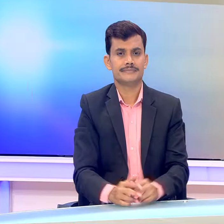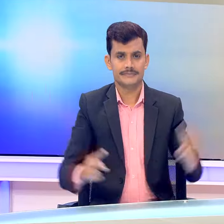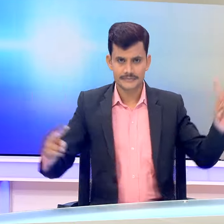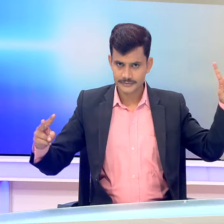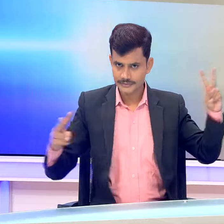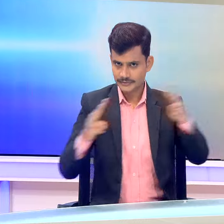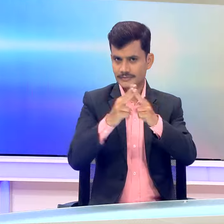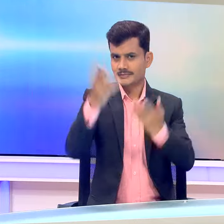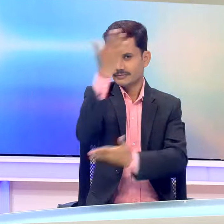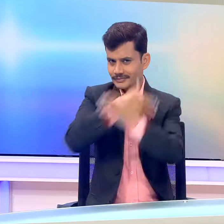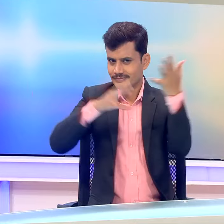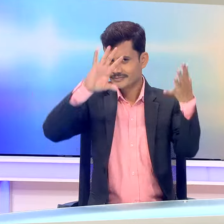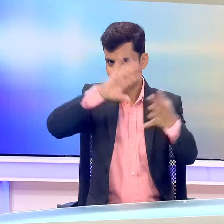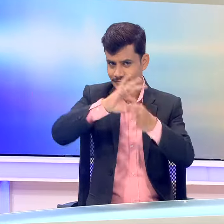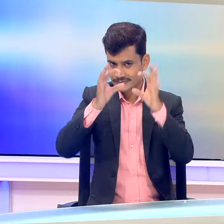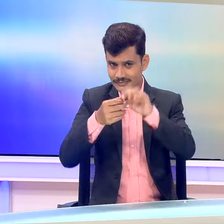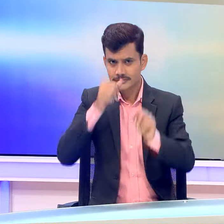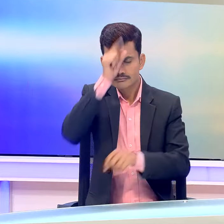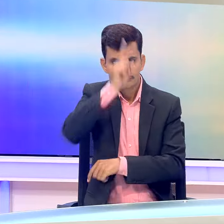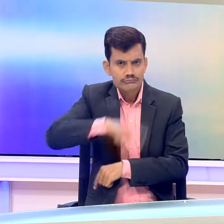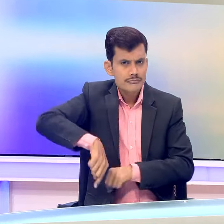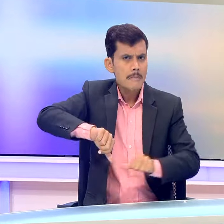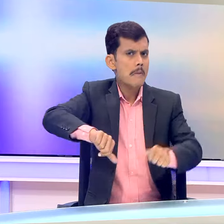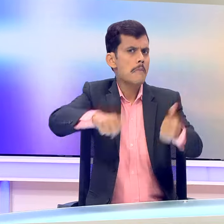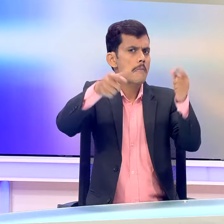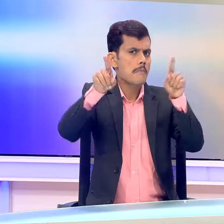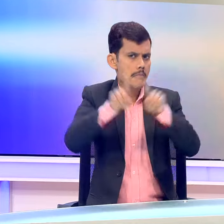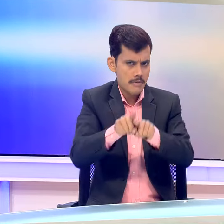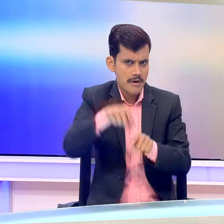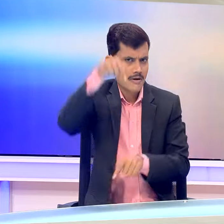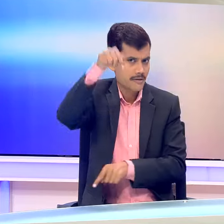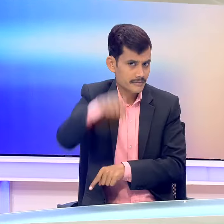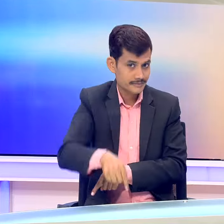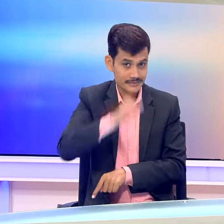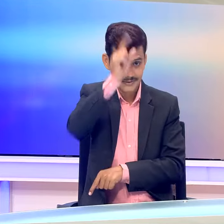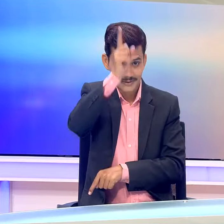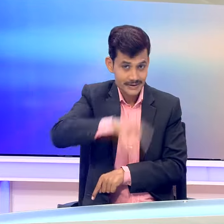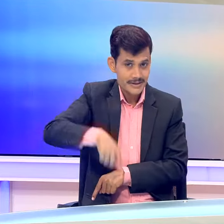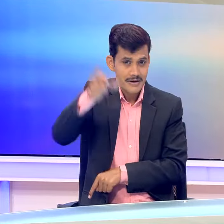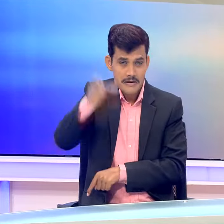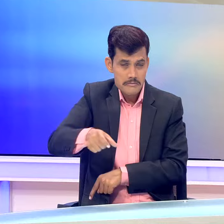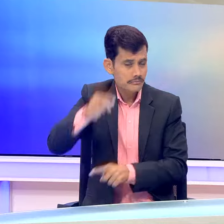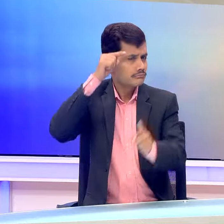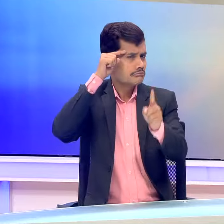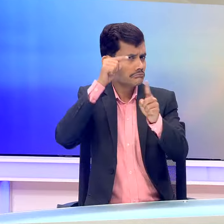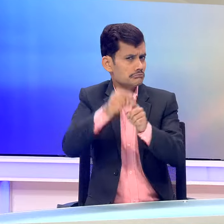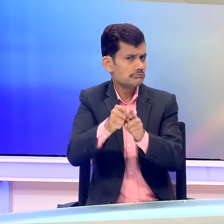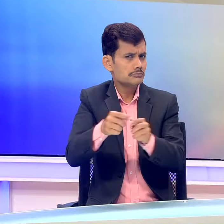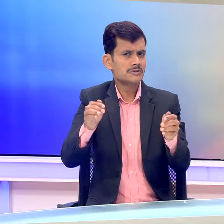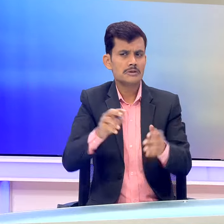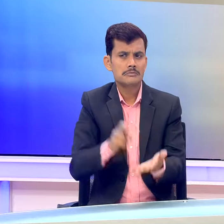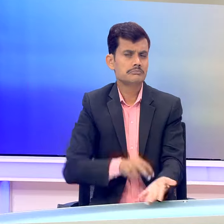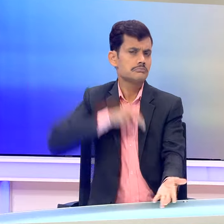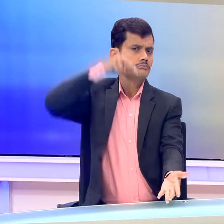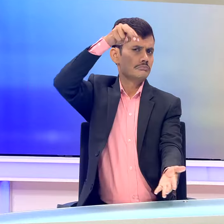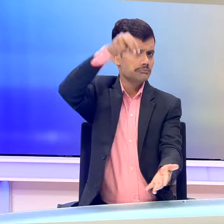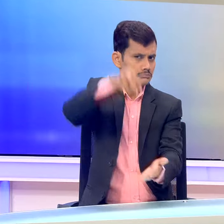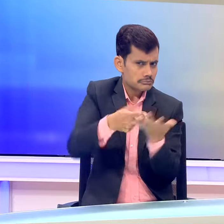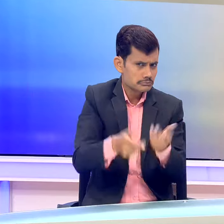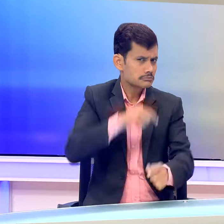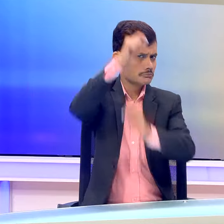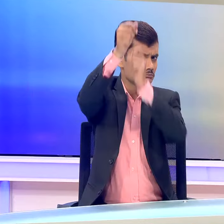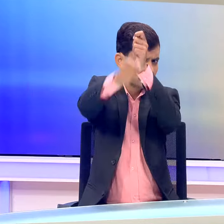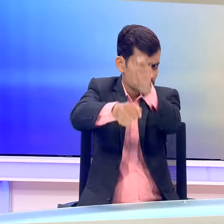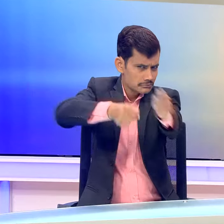पारिस पारलेंपिक में भारत का शानदार प्रदर्शन जारी है आज भारते के लाड़ियों की नजर शॉटपूट, हाई जंप और तिरंदाजी इस